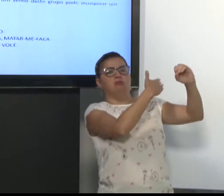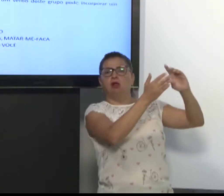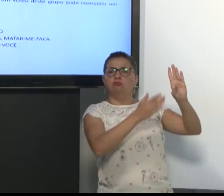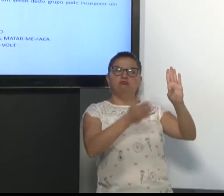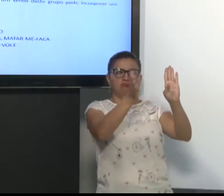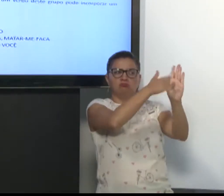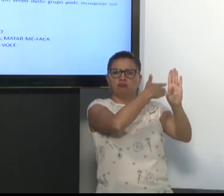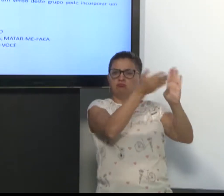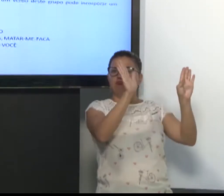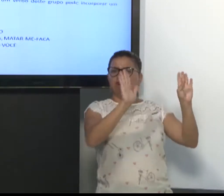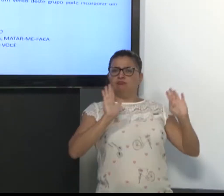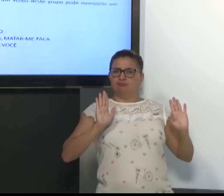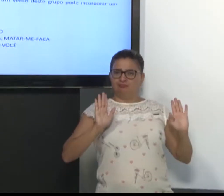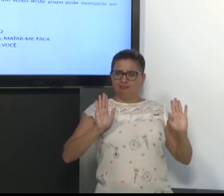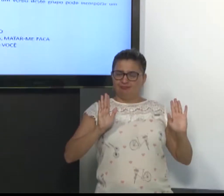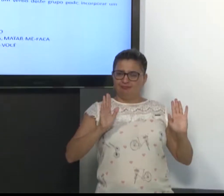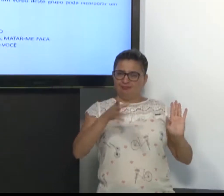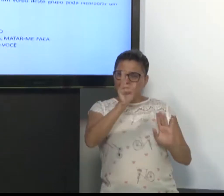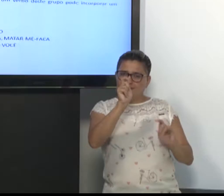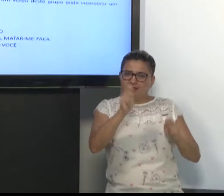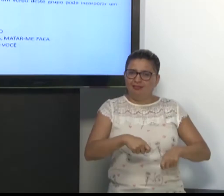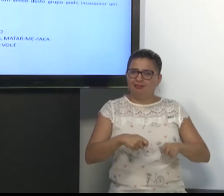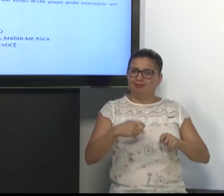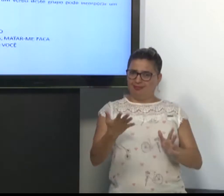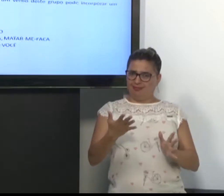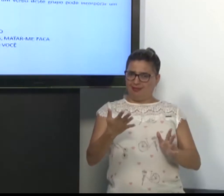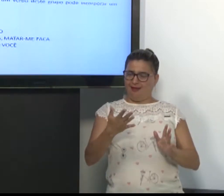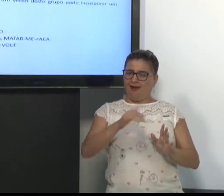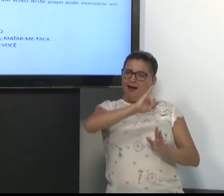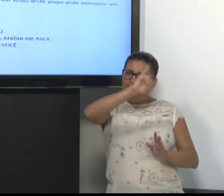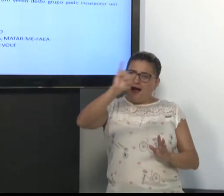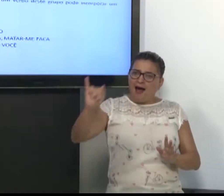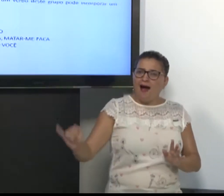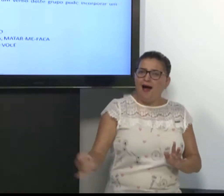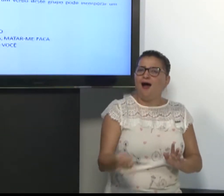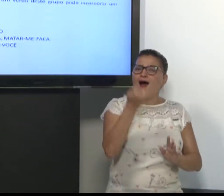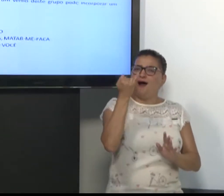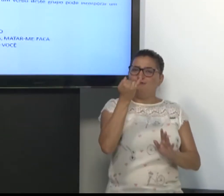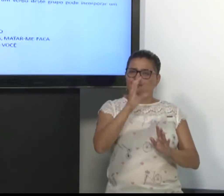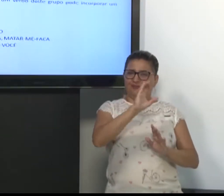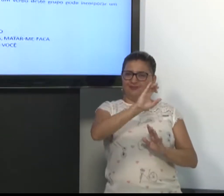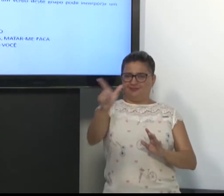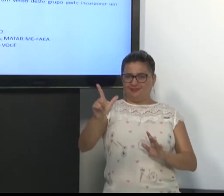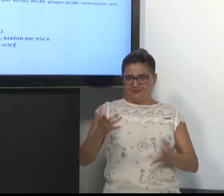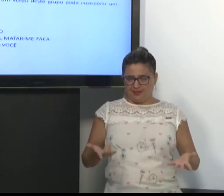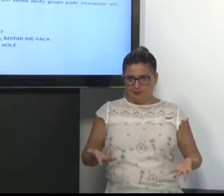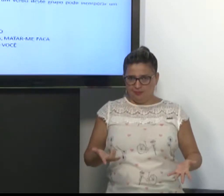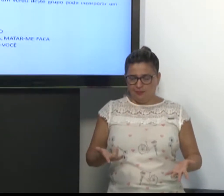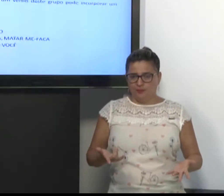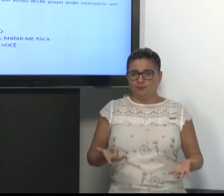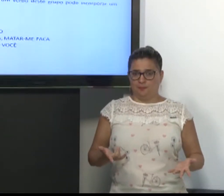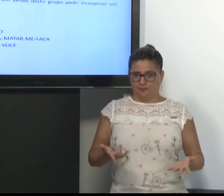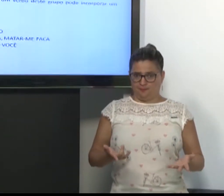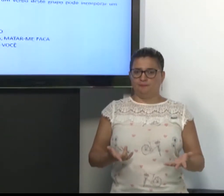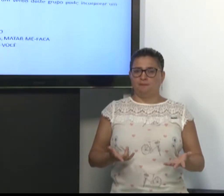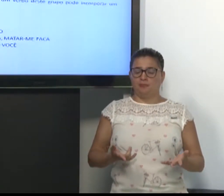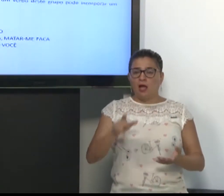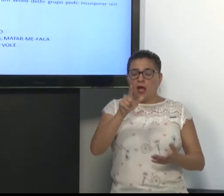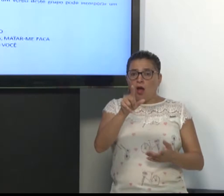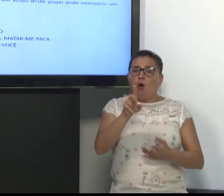configuração pode ser em B. E bater. Então, você aproveita também o classificador. Então, você